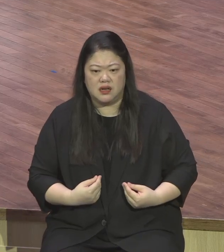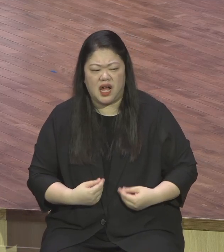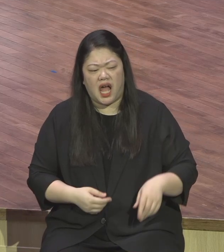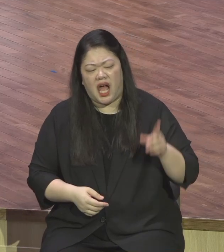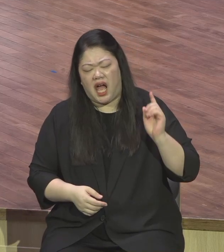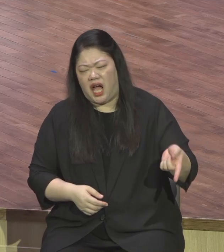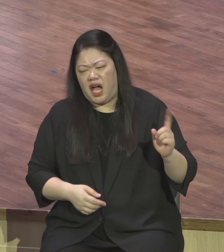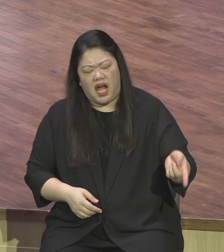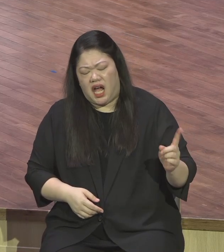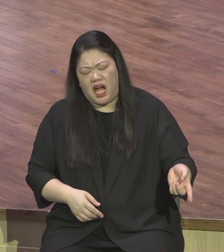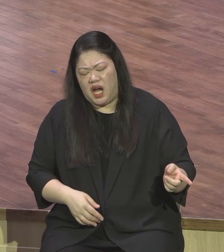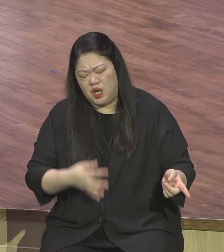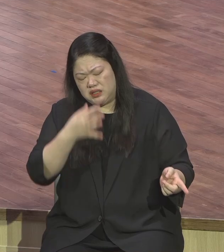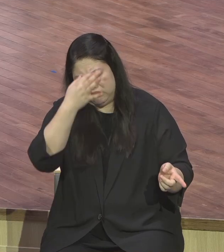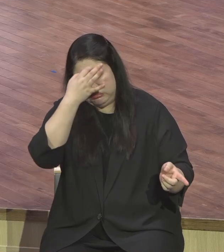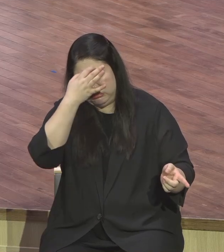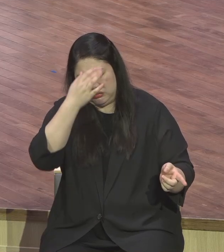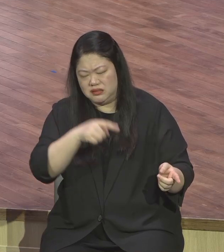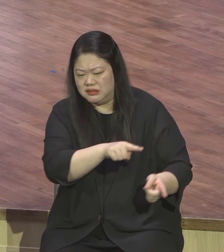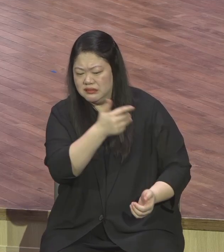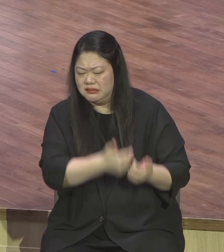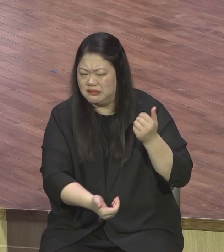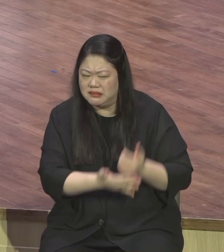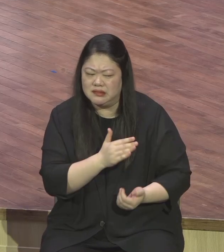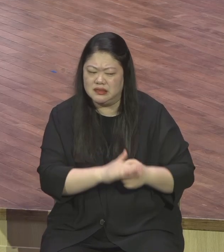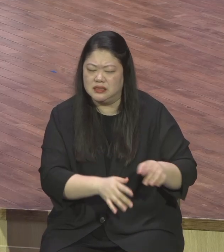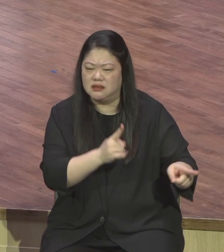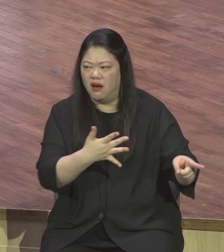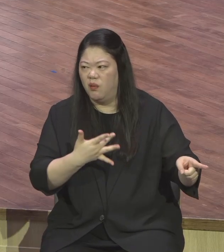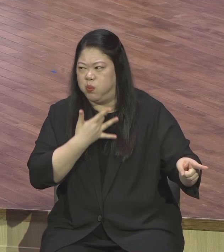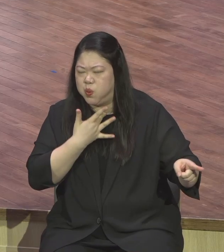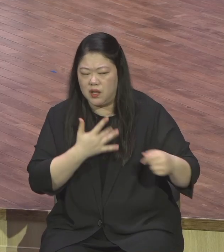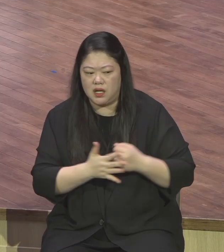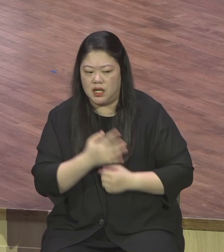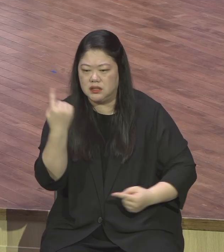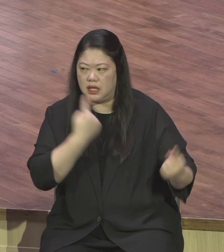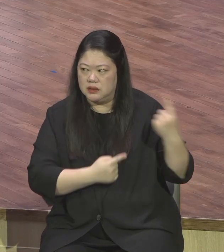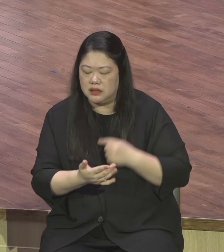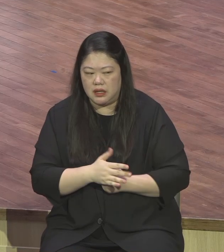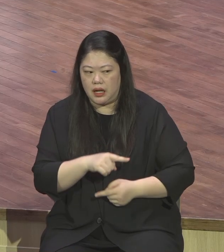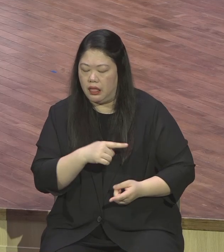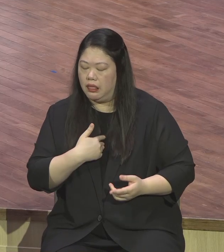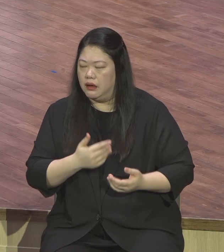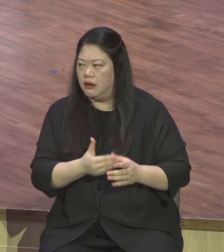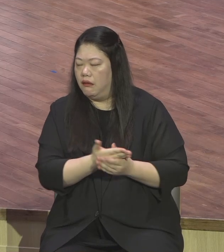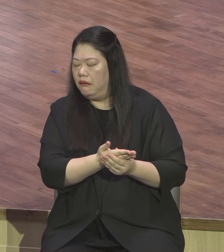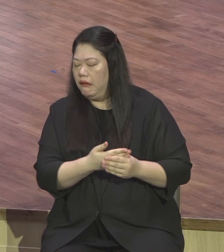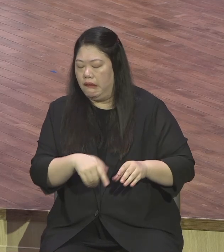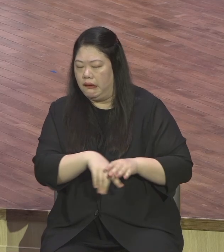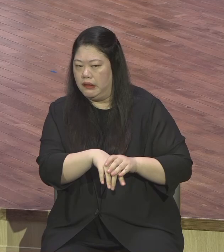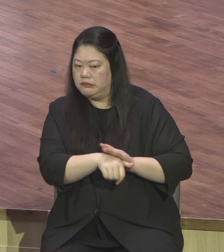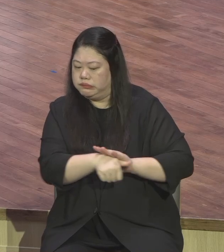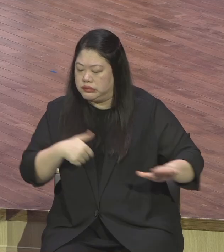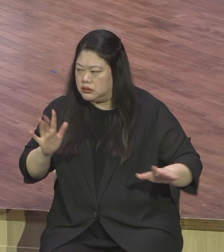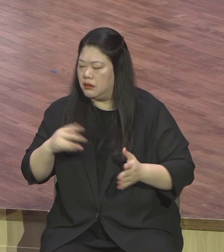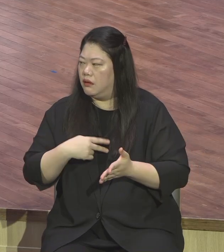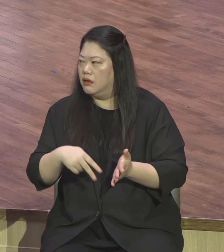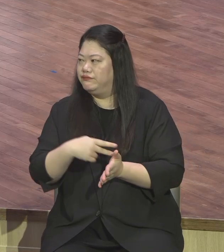반났습니다 나는 갈등이 나는 상처가 나는 방황합니다 나는 은혜 못 받았습니다 그렇게 고백하고